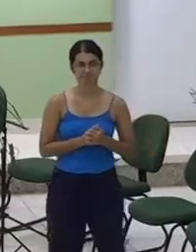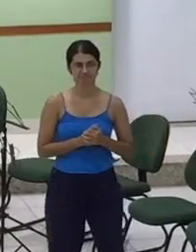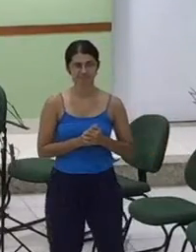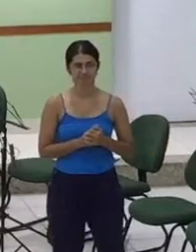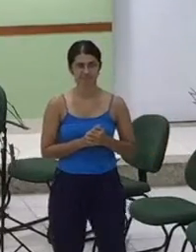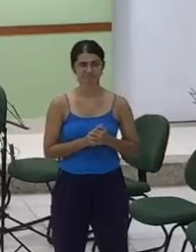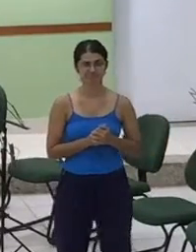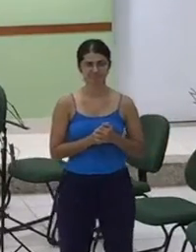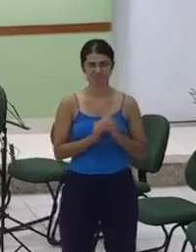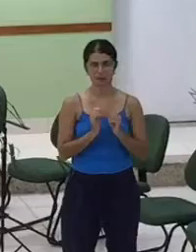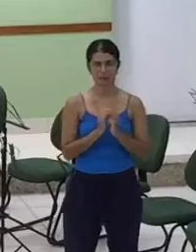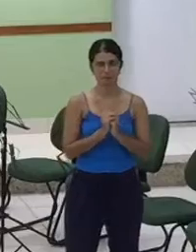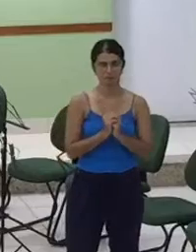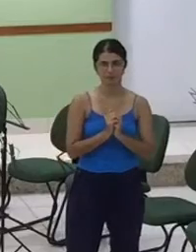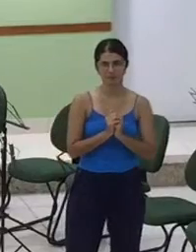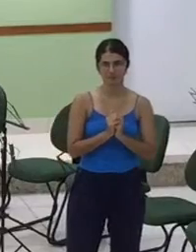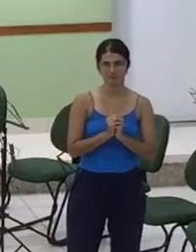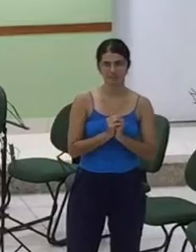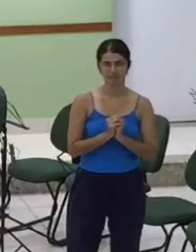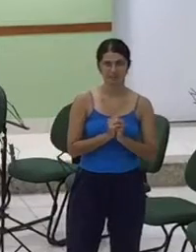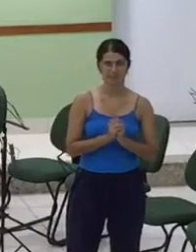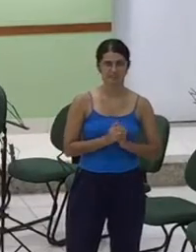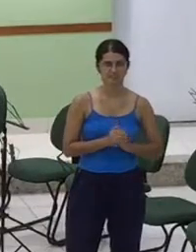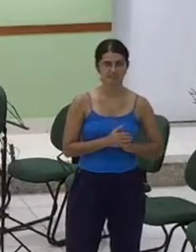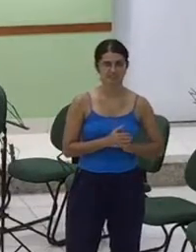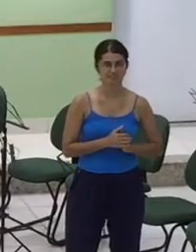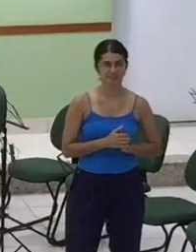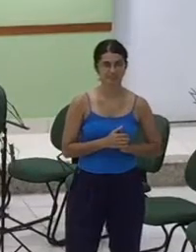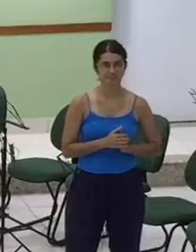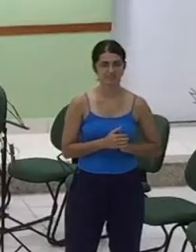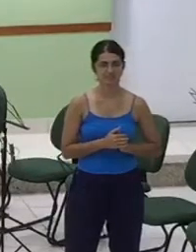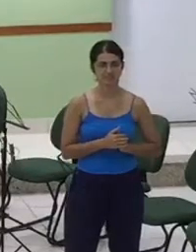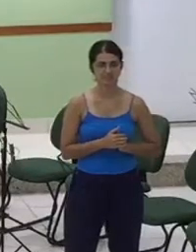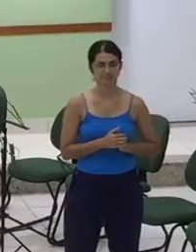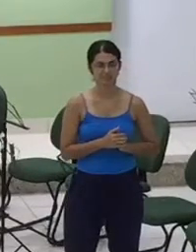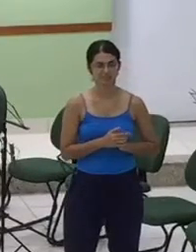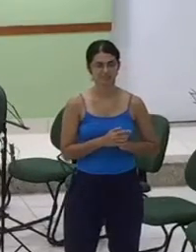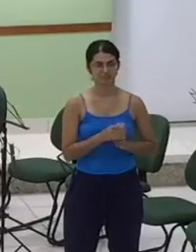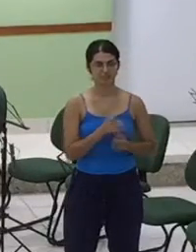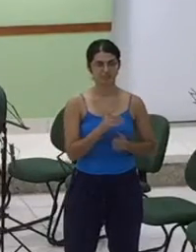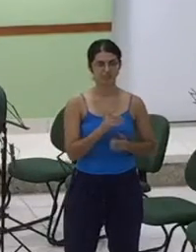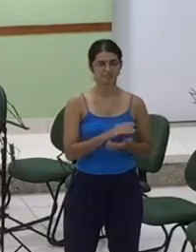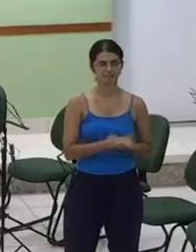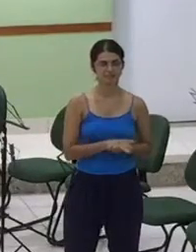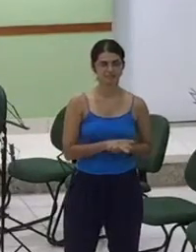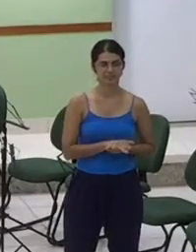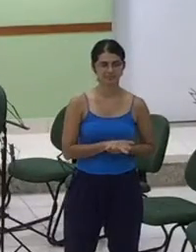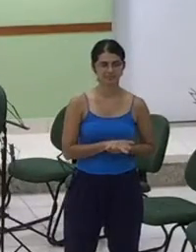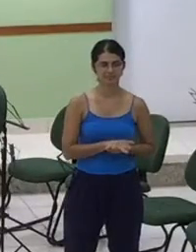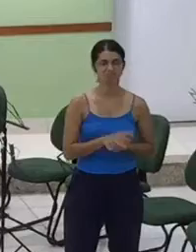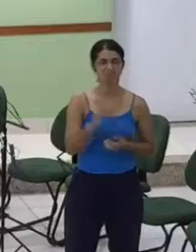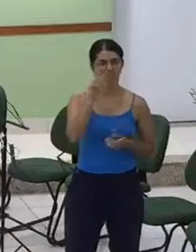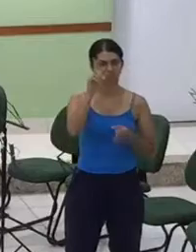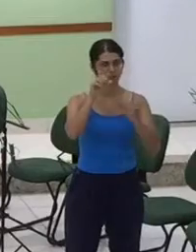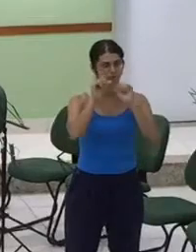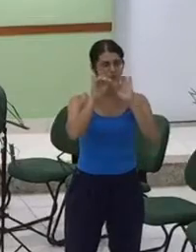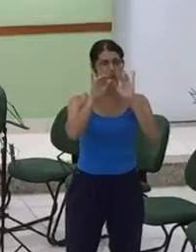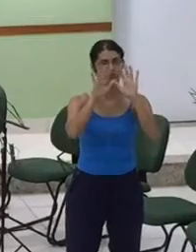Amém É cunhada Cátia Não Não Parecido Deus abençoe E na galeria Temos mais alguém